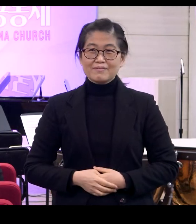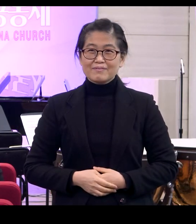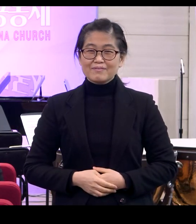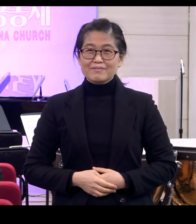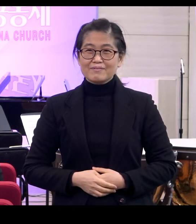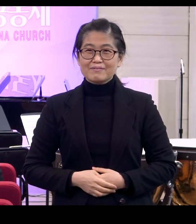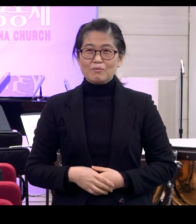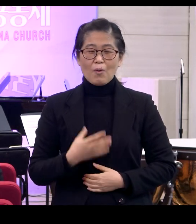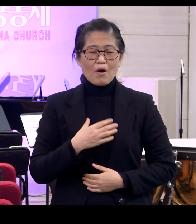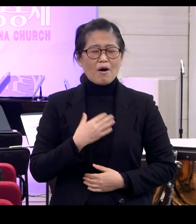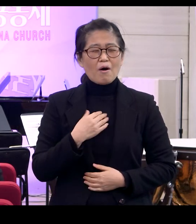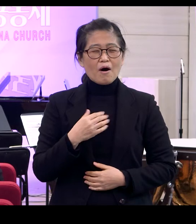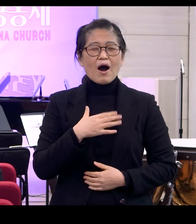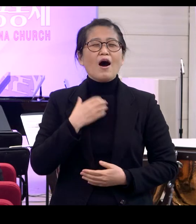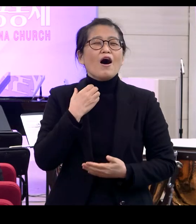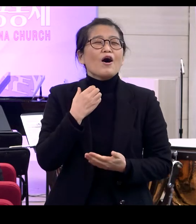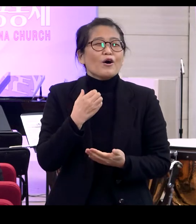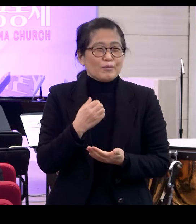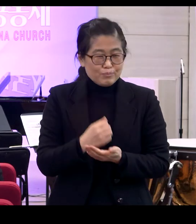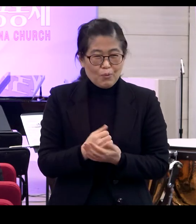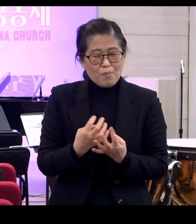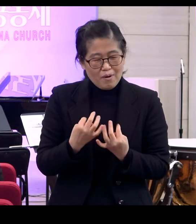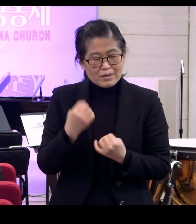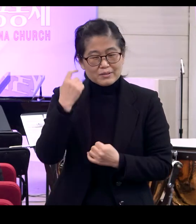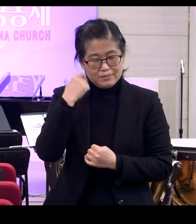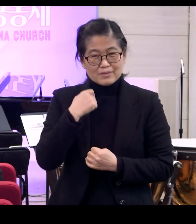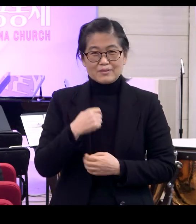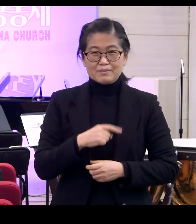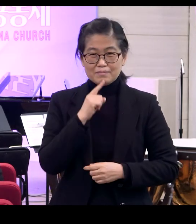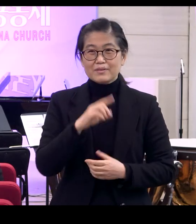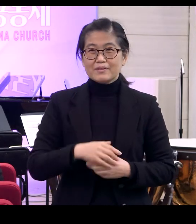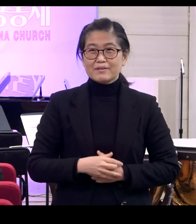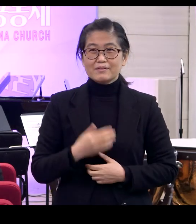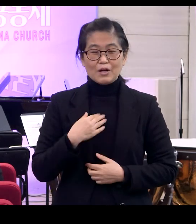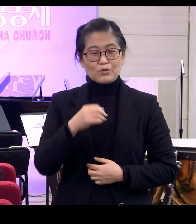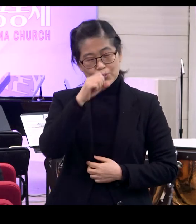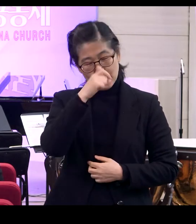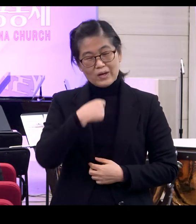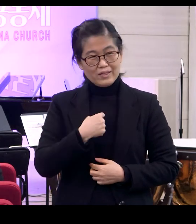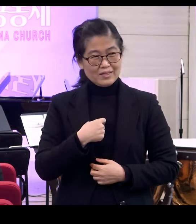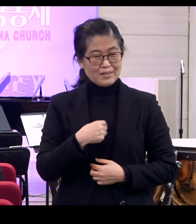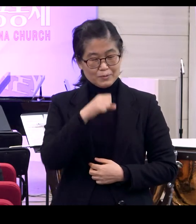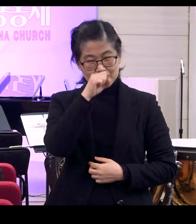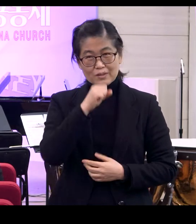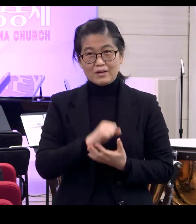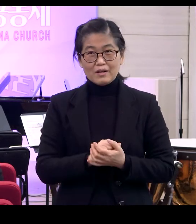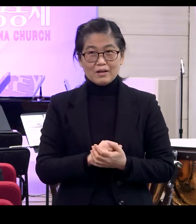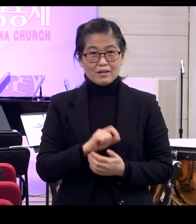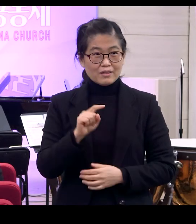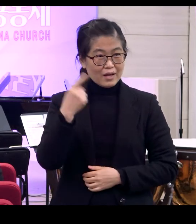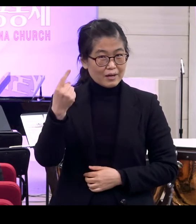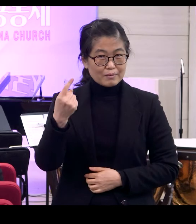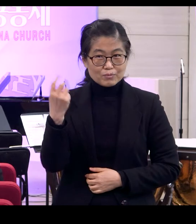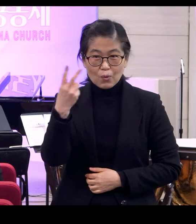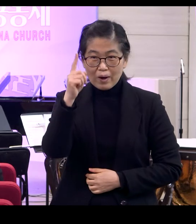울컥했다 이렇게 말씀하시는 분도 있었어요 저도 참 좋았어요 그런데 그것 말고 또 하나 제가 정말